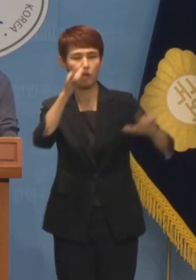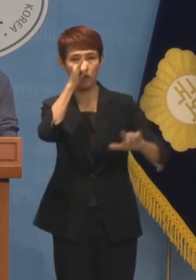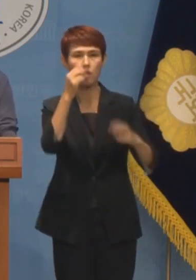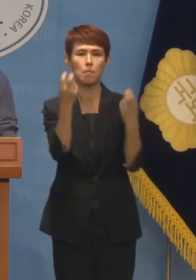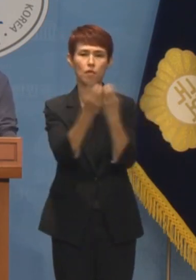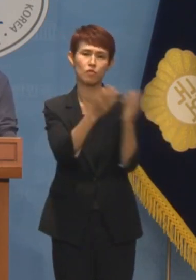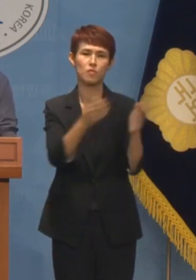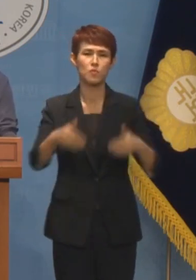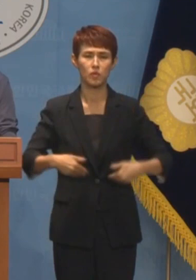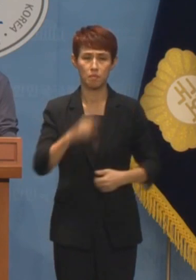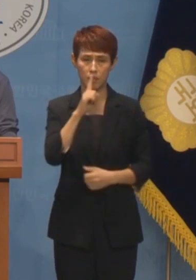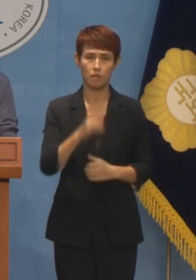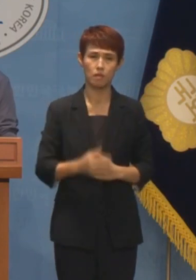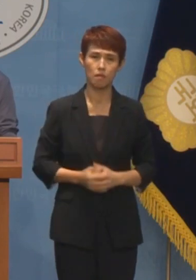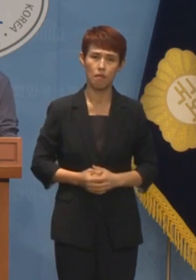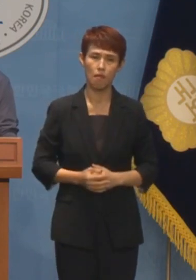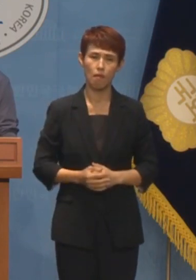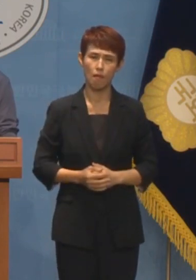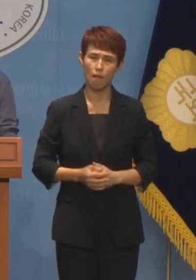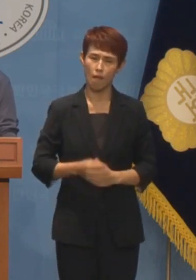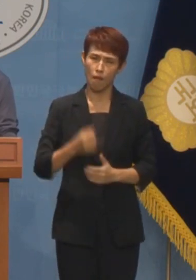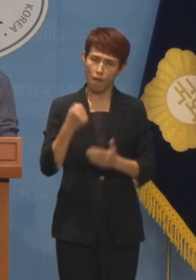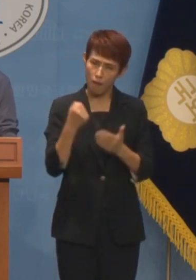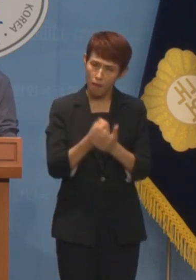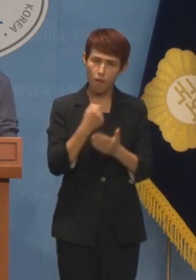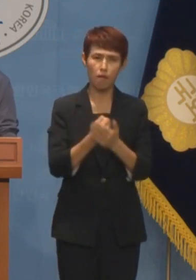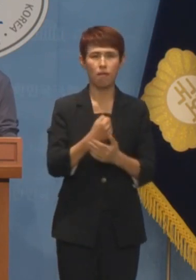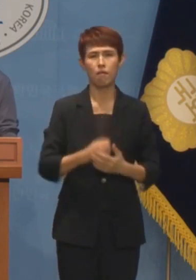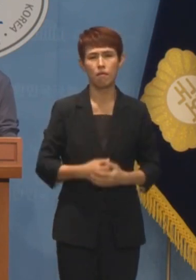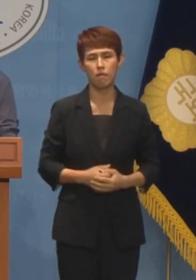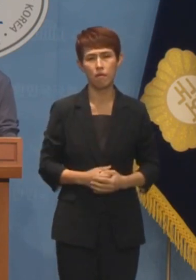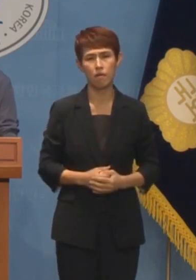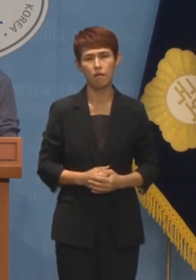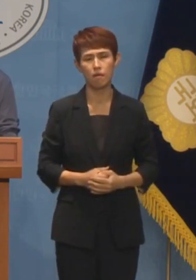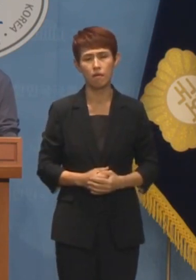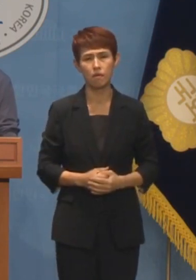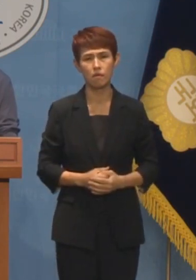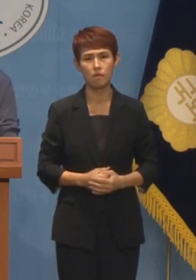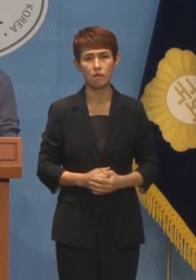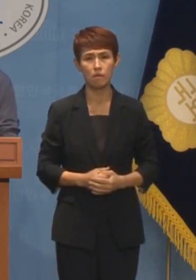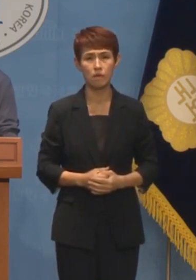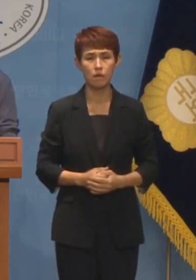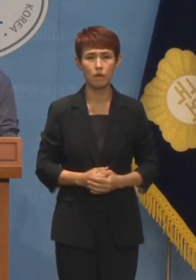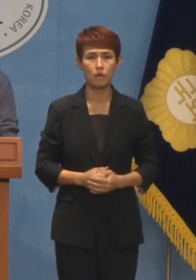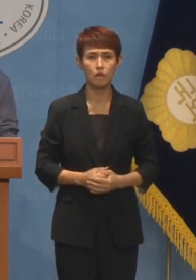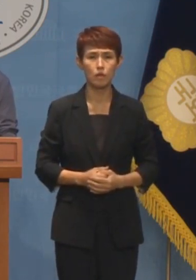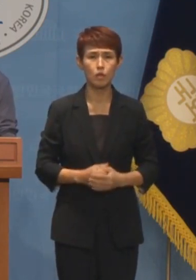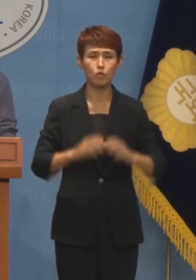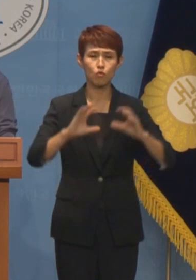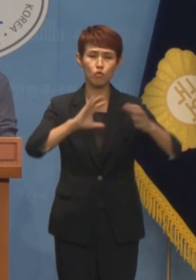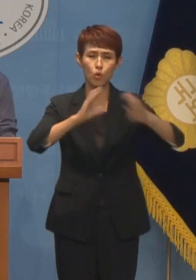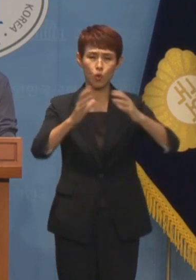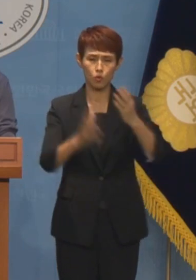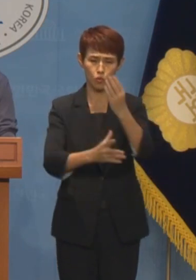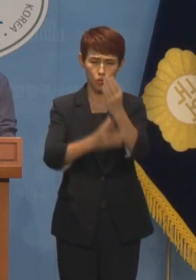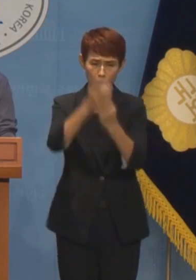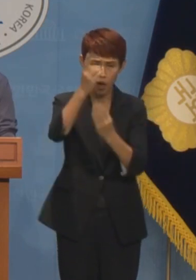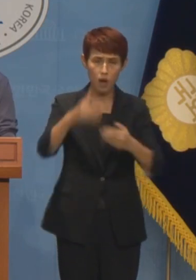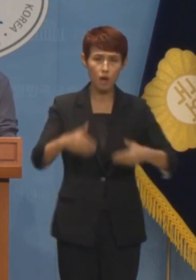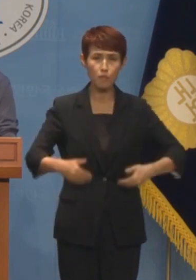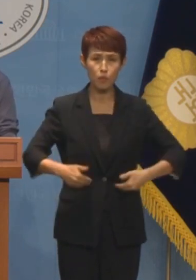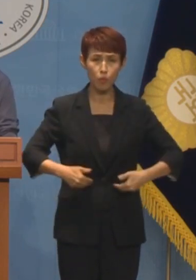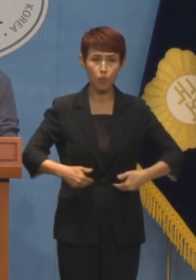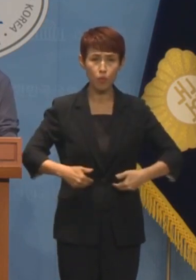안타깝고 일견 서글프기까지 합니다. 어떻게든 국론통합의 중심이 되어야 할